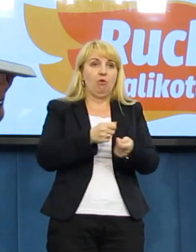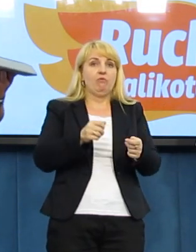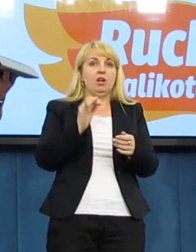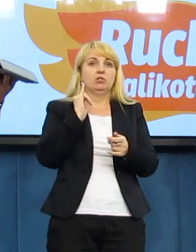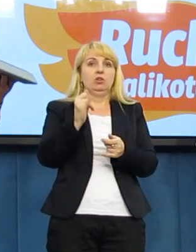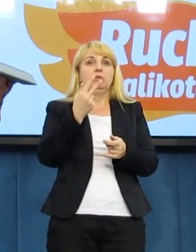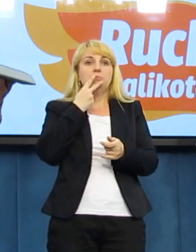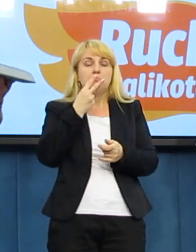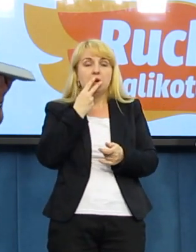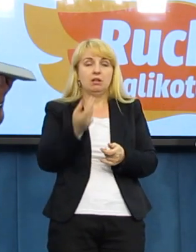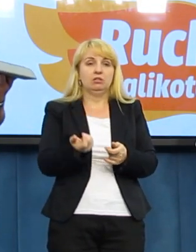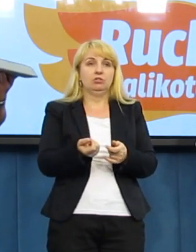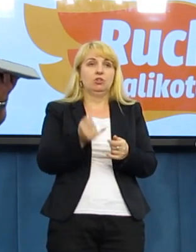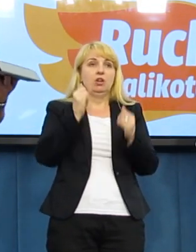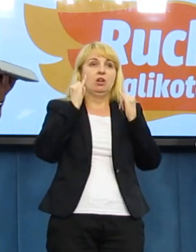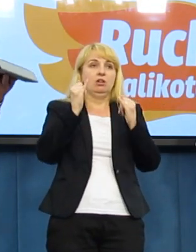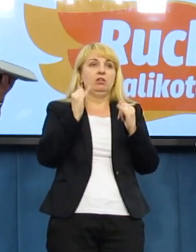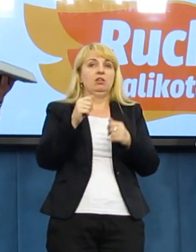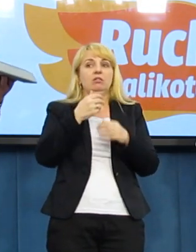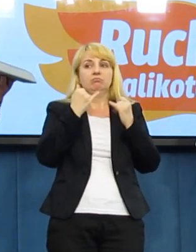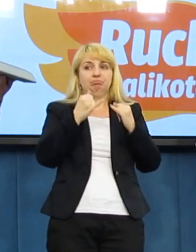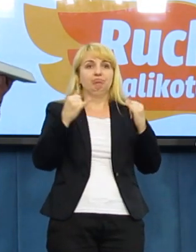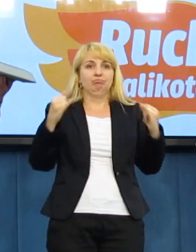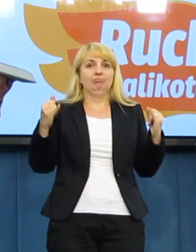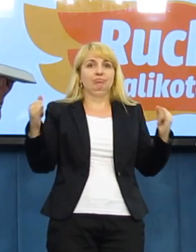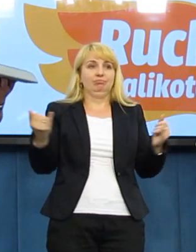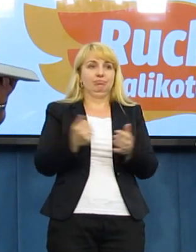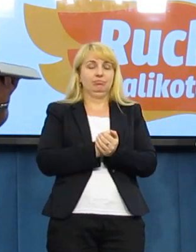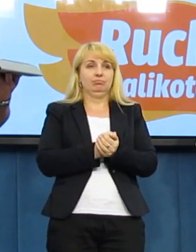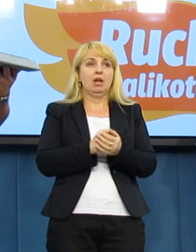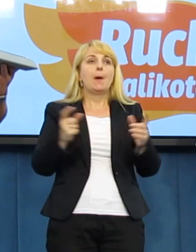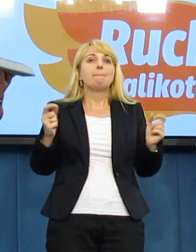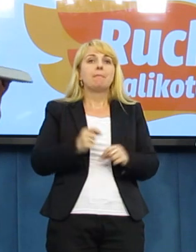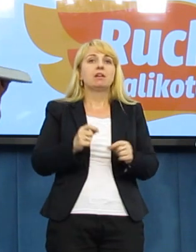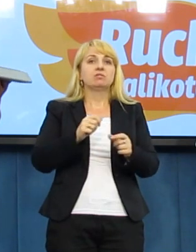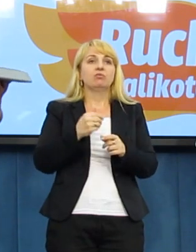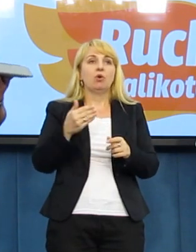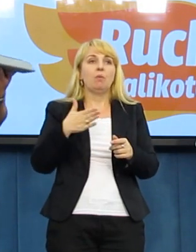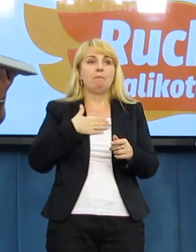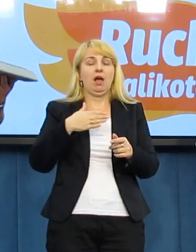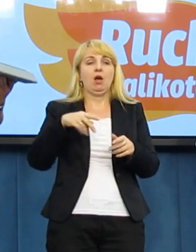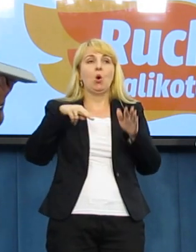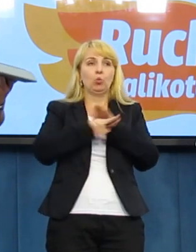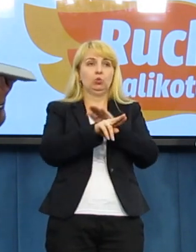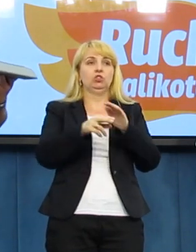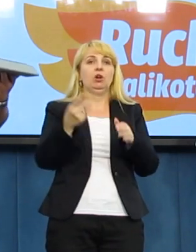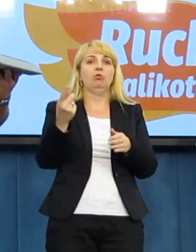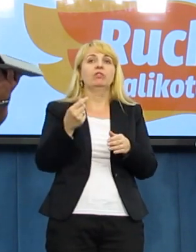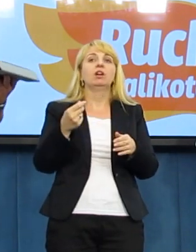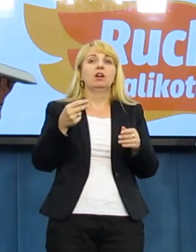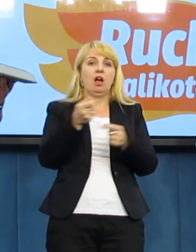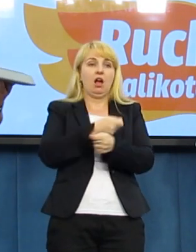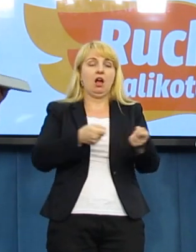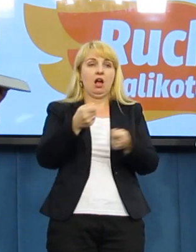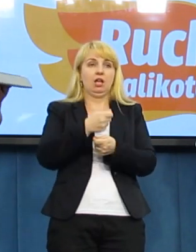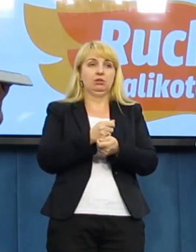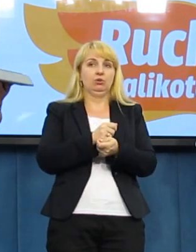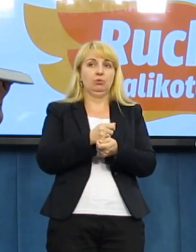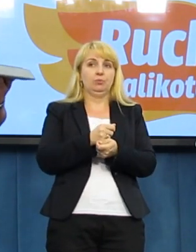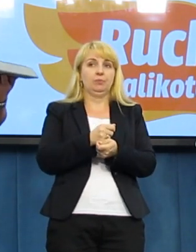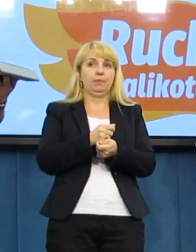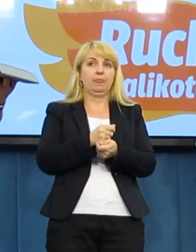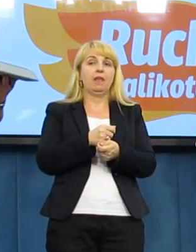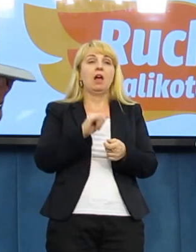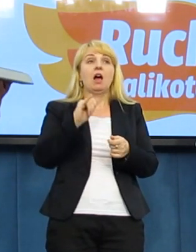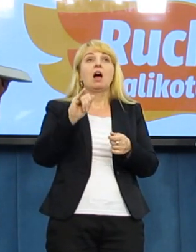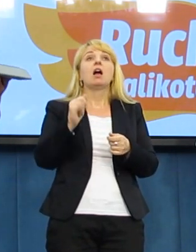beneficjentem tego obrotu i państwo jest beneficjentem tego obrotu. Skutki społeczne w postaci chorób nowotworowych są nieopanowane przez